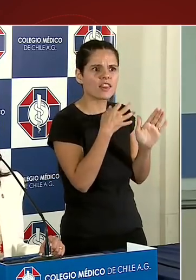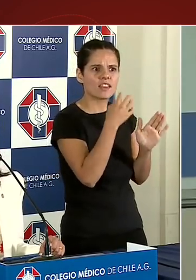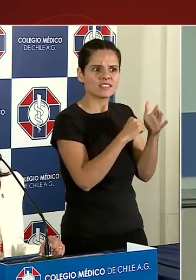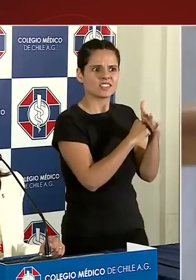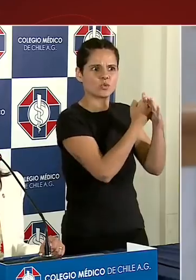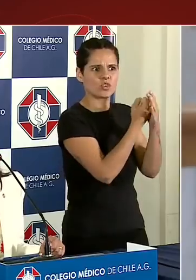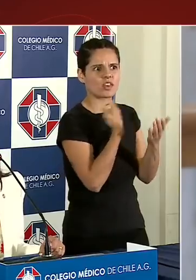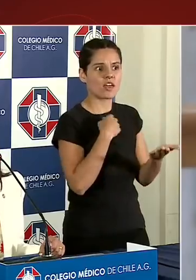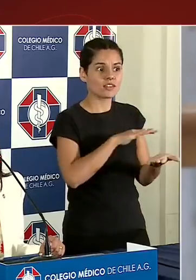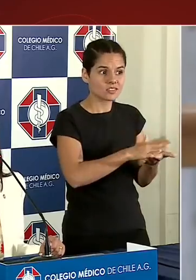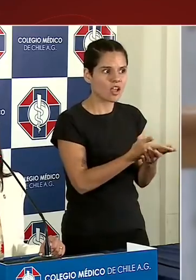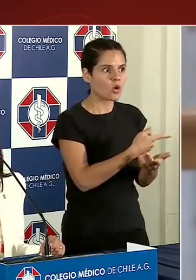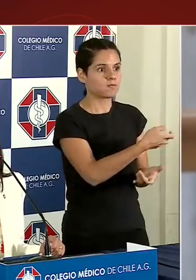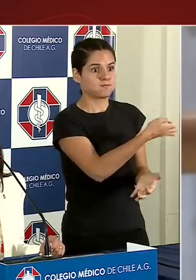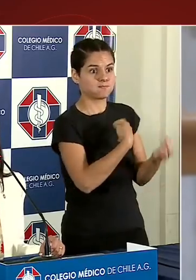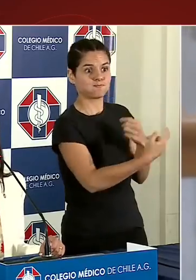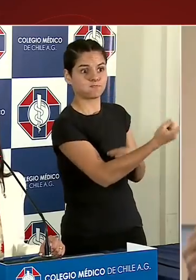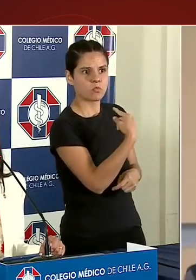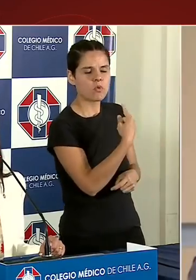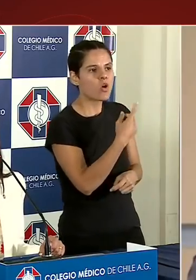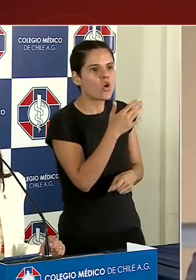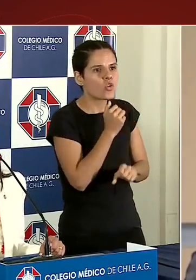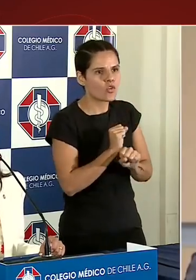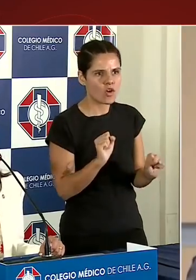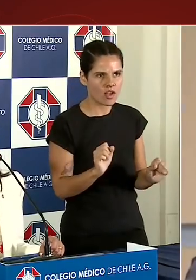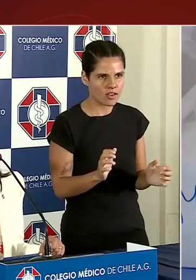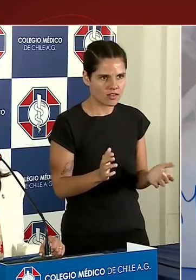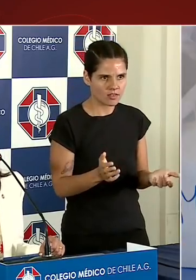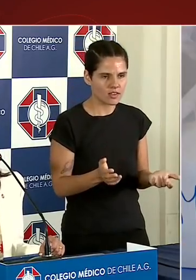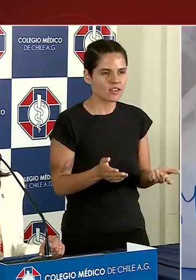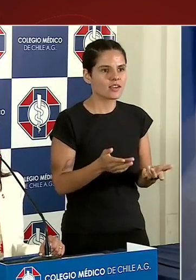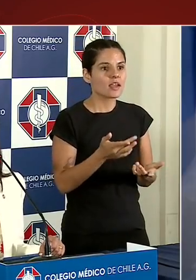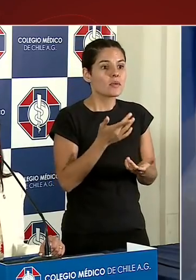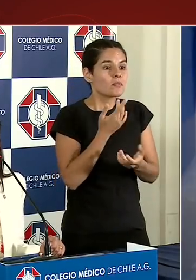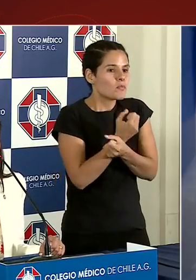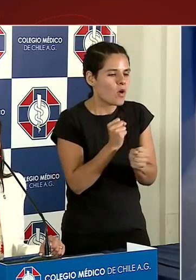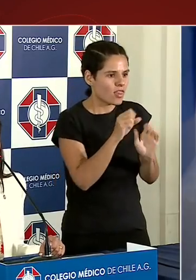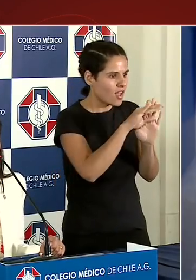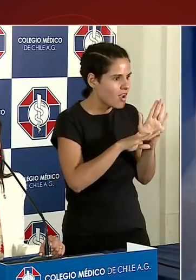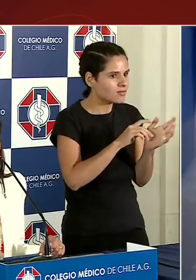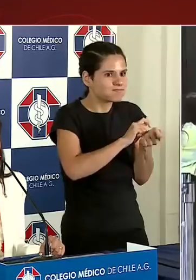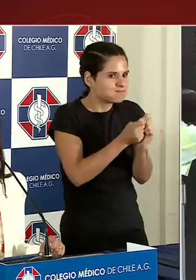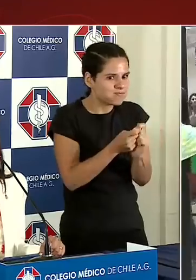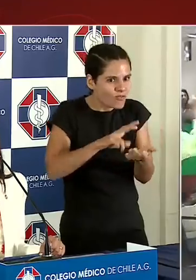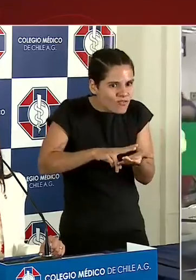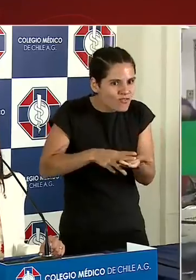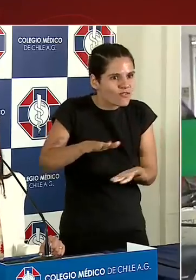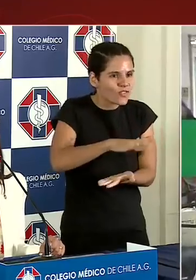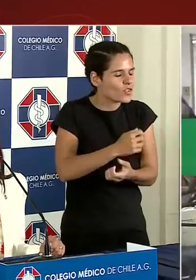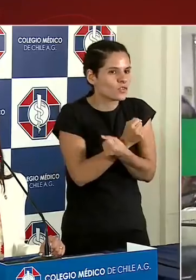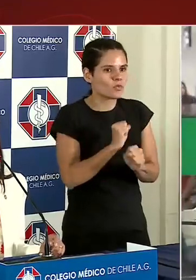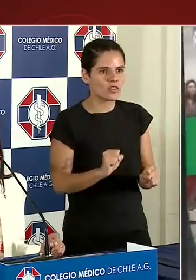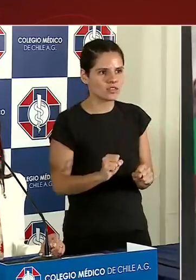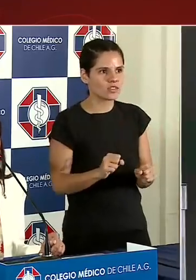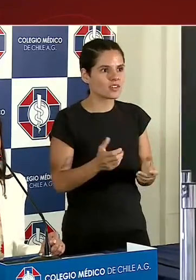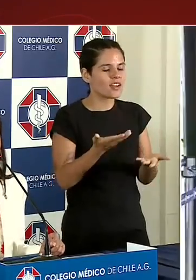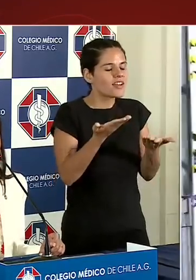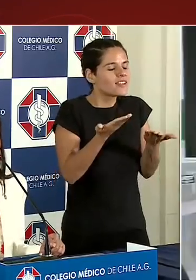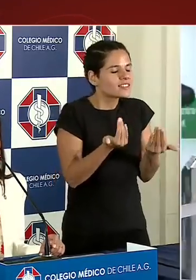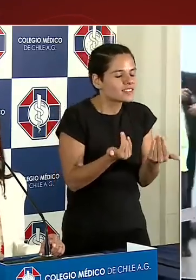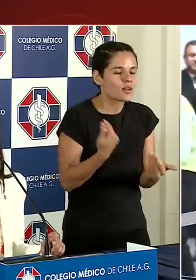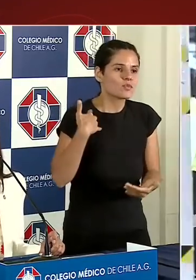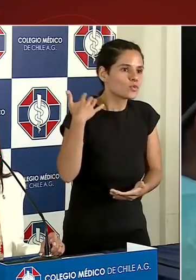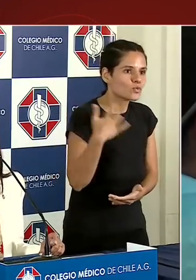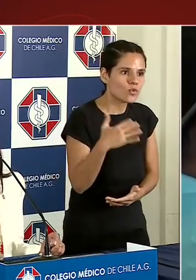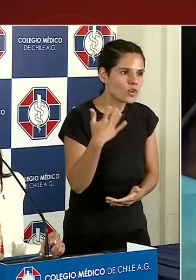sanitaria, no por desacato, sino por problemas en su implementación. Es urgente ampliar la